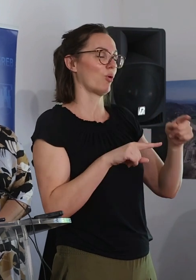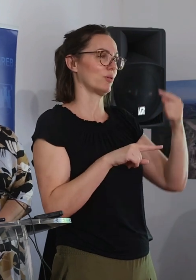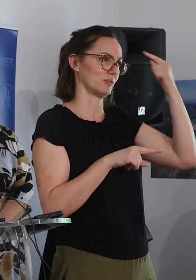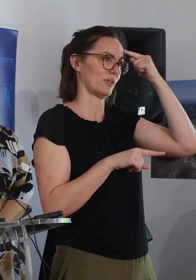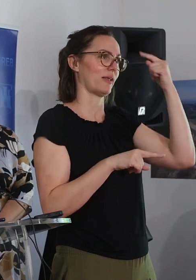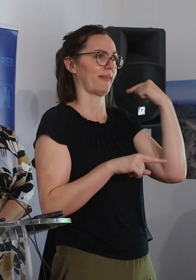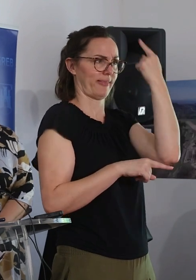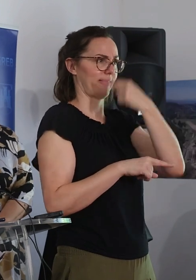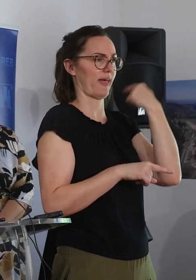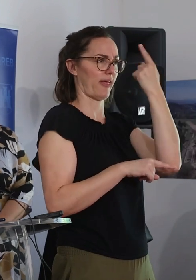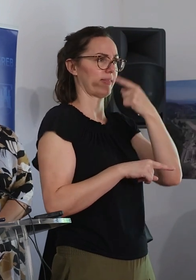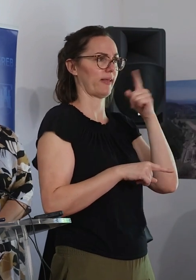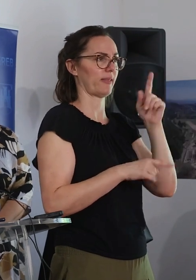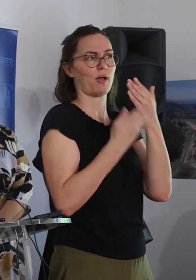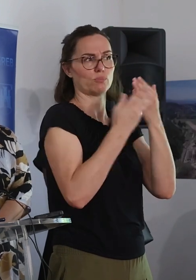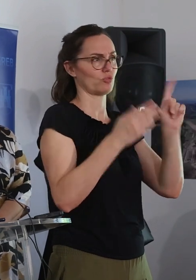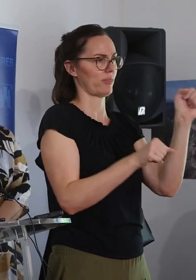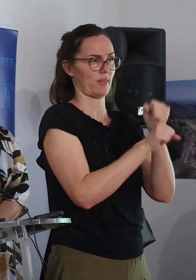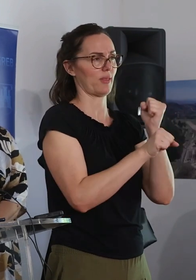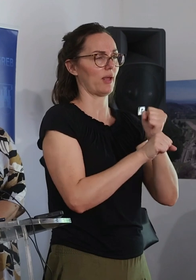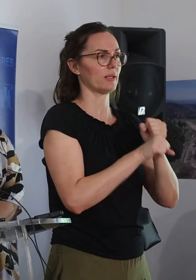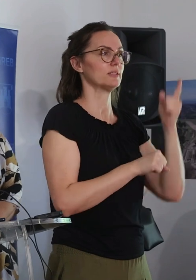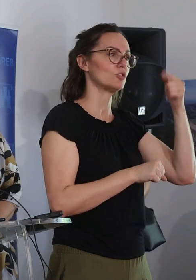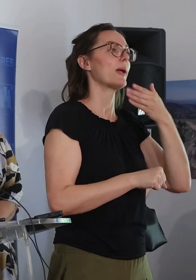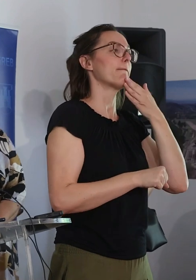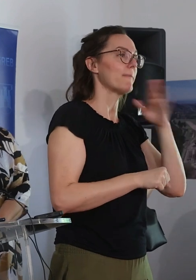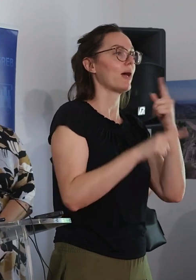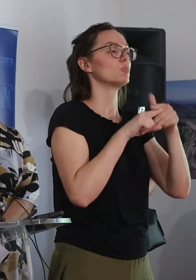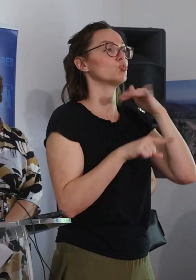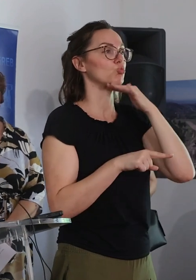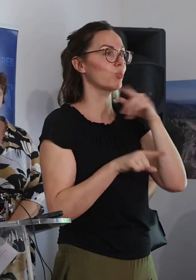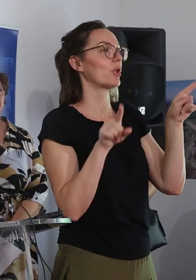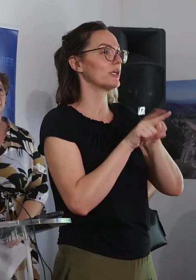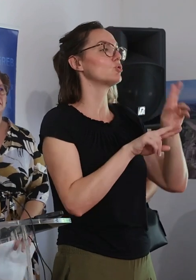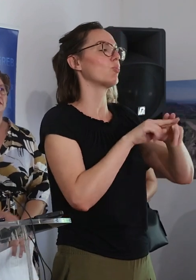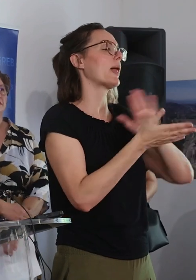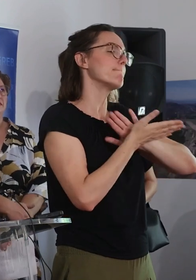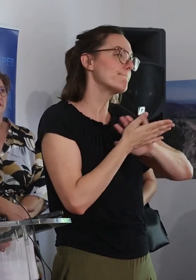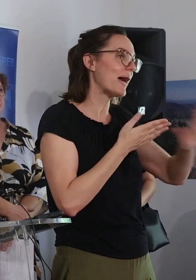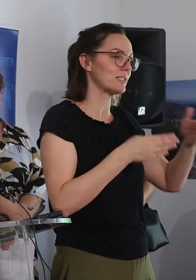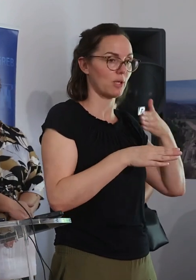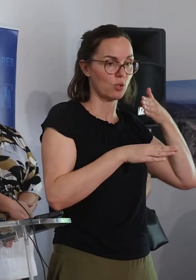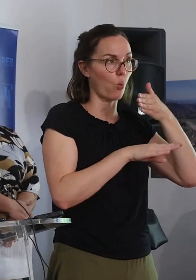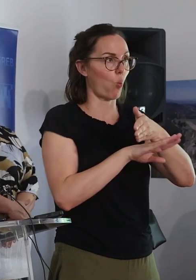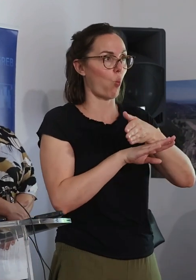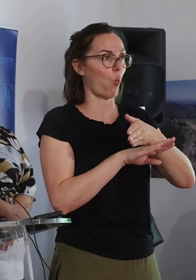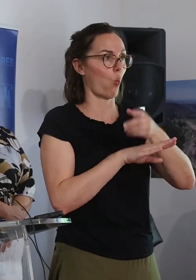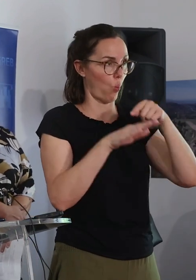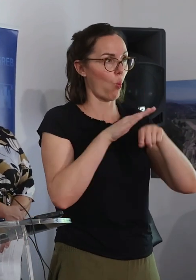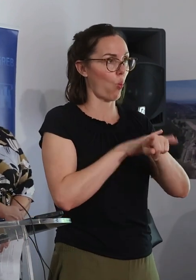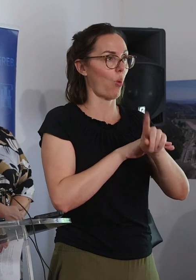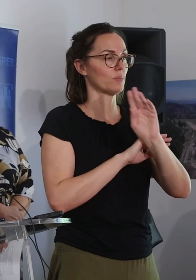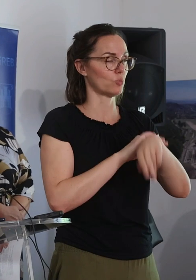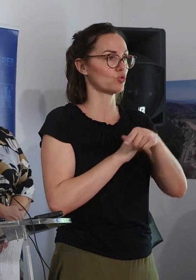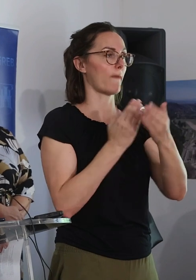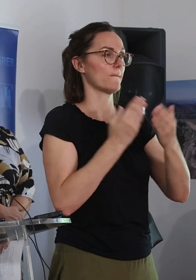nedeljom muzej radi, tako da u petak i subotu će isto tako biti besplatni ulaz ovdje u Arheološkom muzeju, pa onda